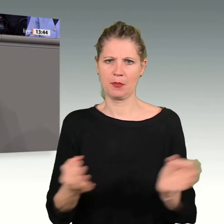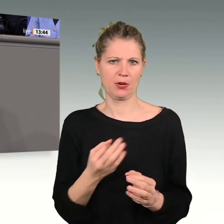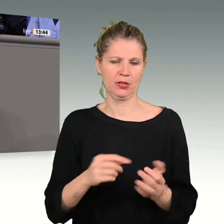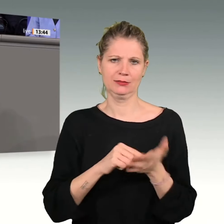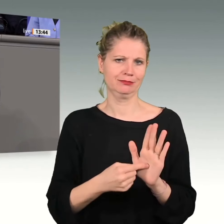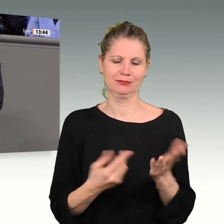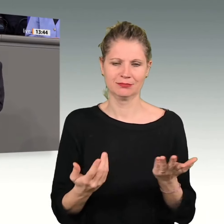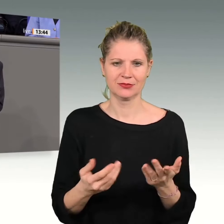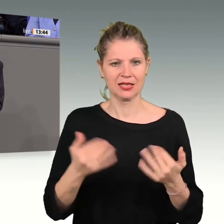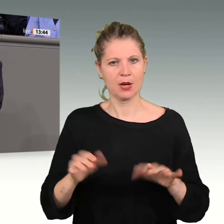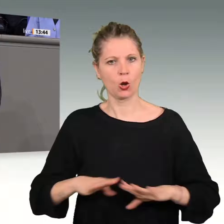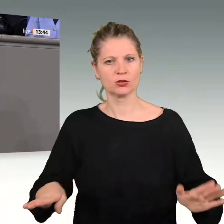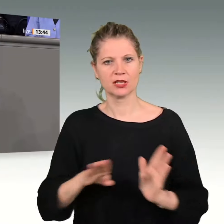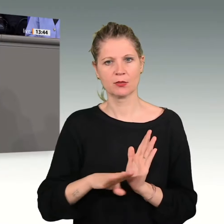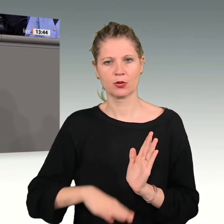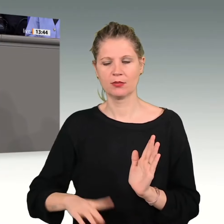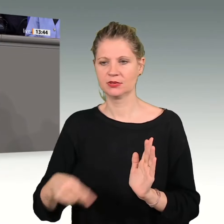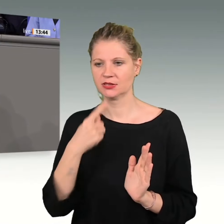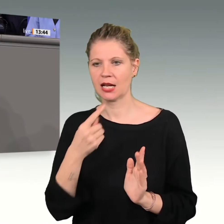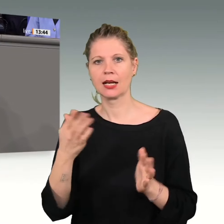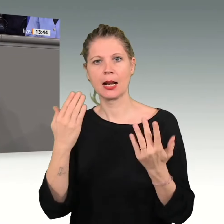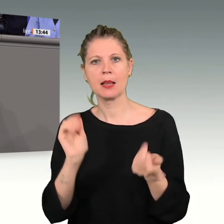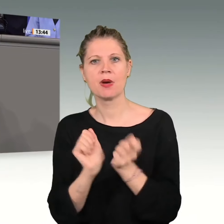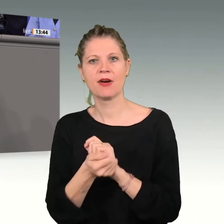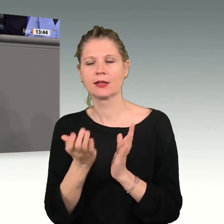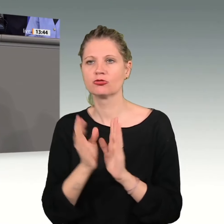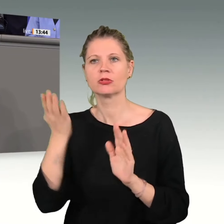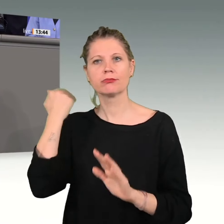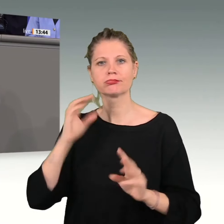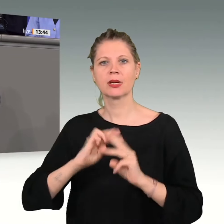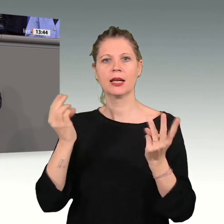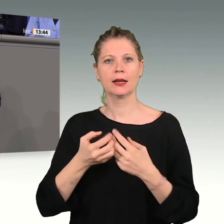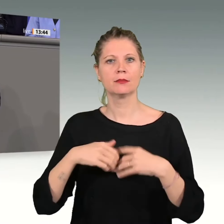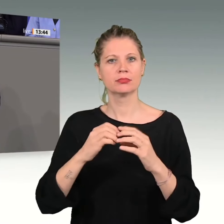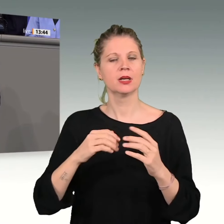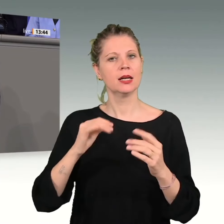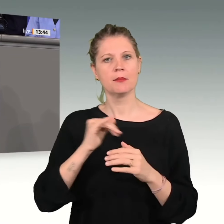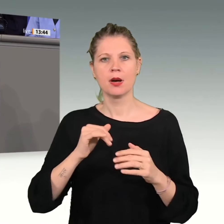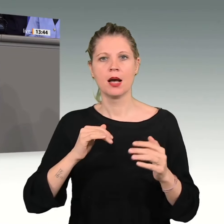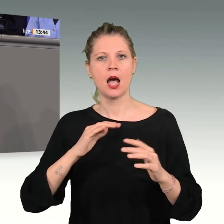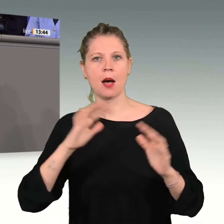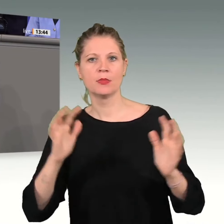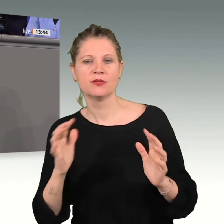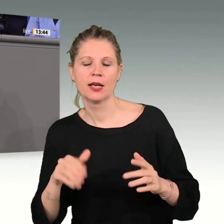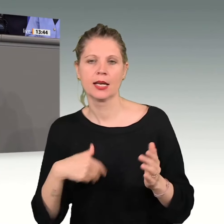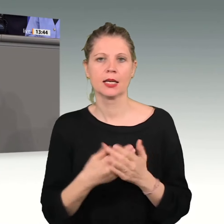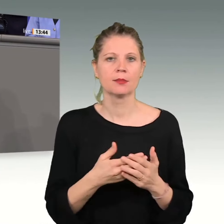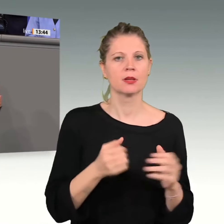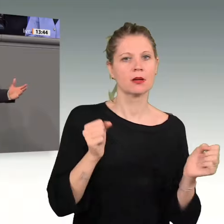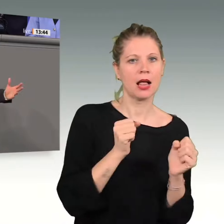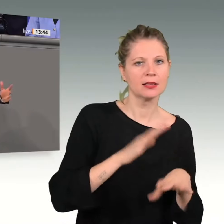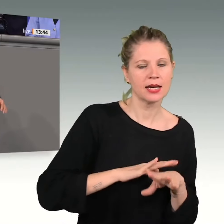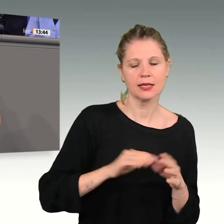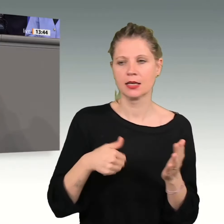zitiere, Das Klima wandelt sich, solange die Erde existiert. Seit die Erde eine Atmosphäre hat, gibt es kalte Warmzeiten. Wir leben heute in einer Warmzeit.